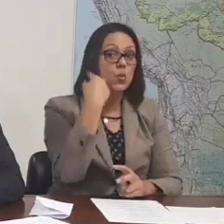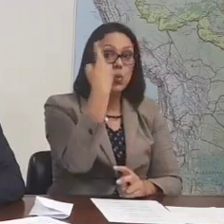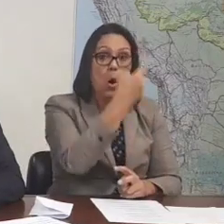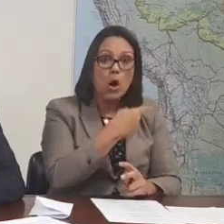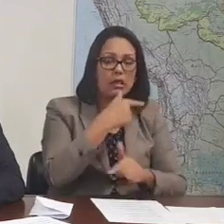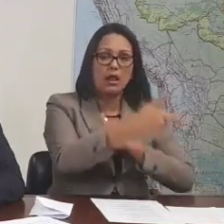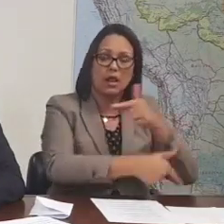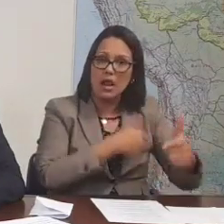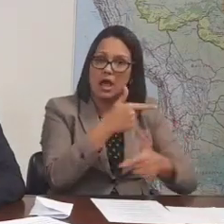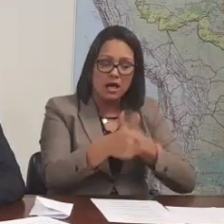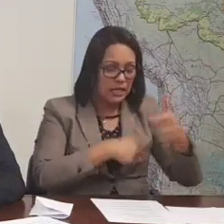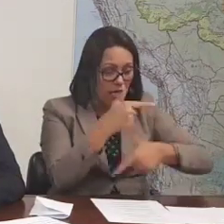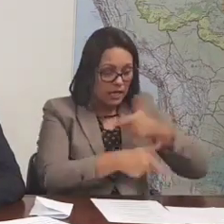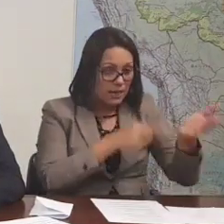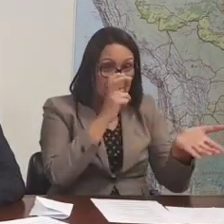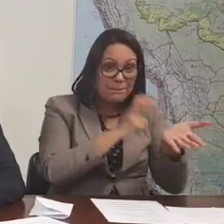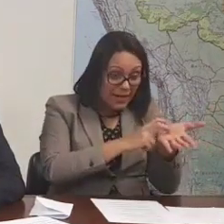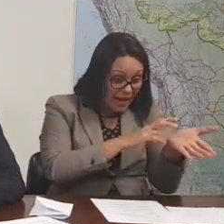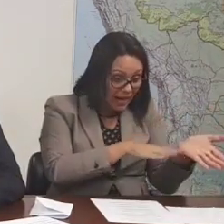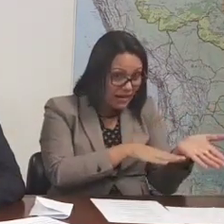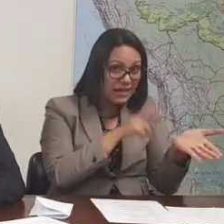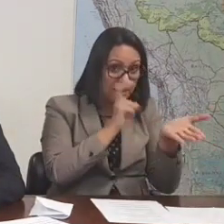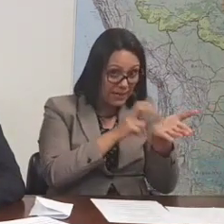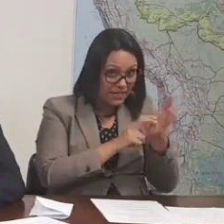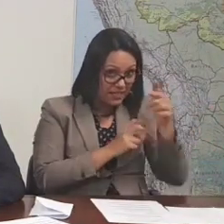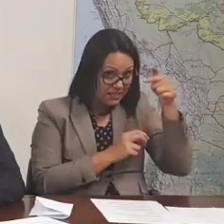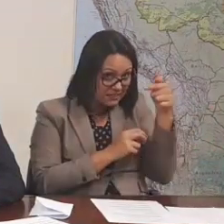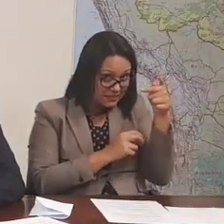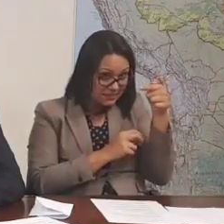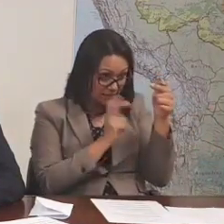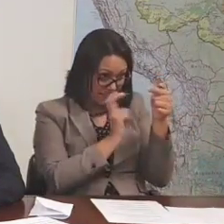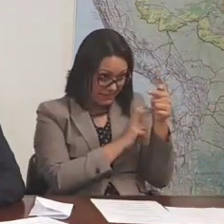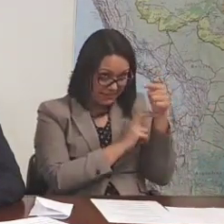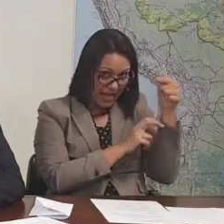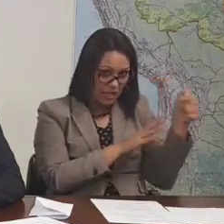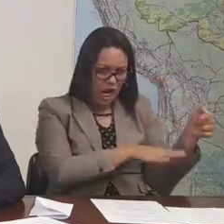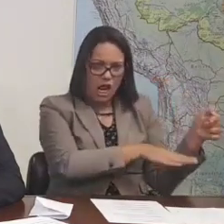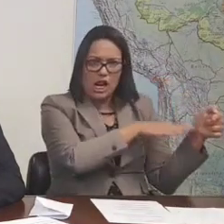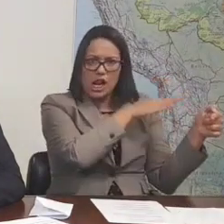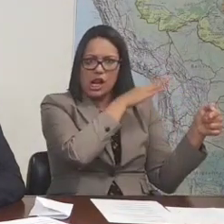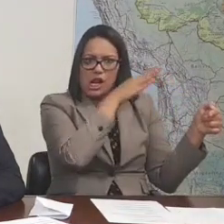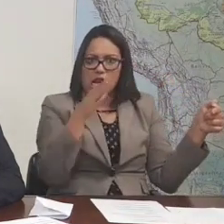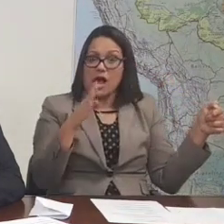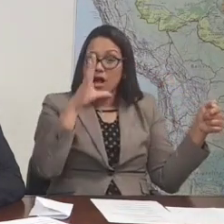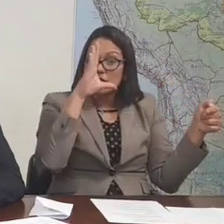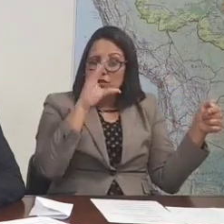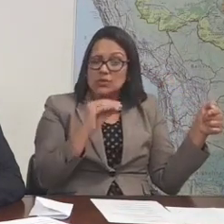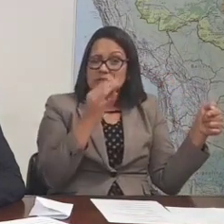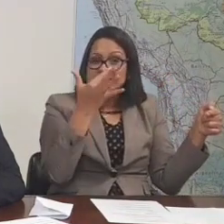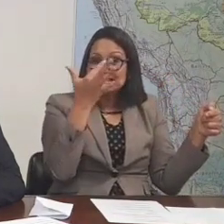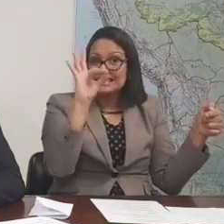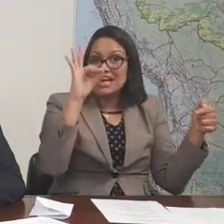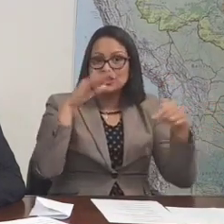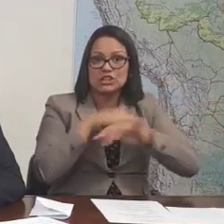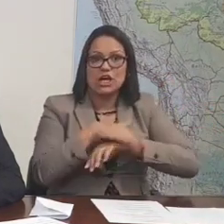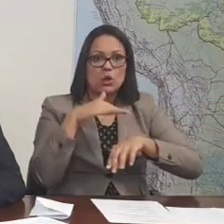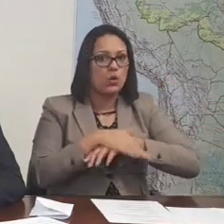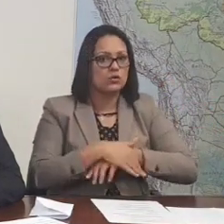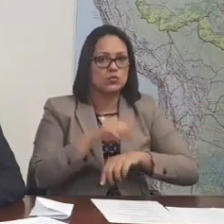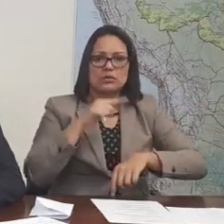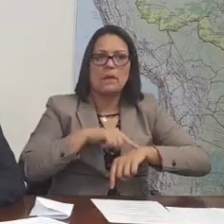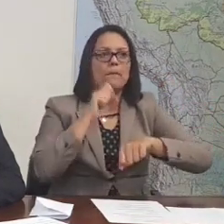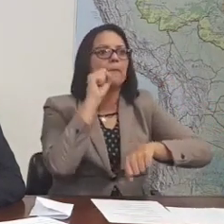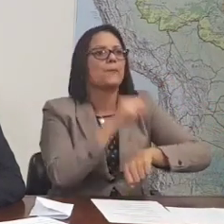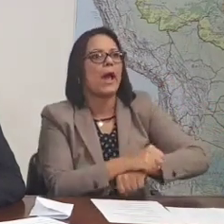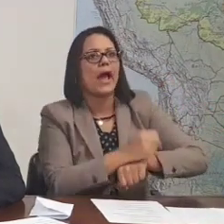vão trabalhar até as 22 horas. Vão abrir às 7 horas da manhã, vão trabalhar o dia inteiro, não tem intervalo do almoço, passam às